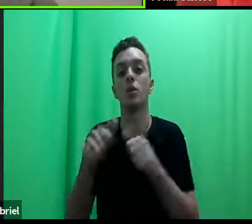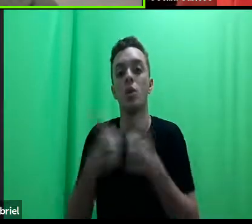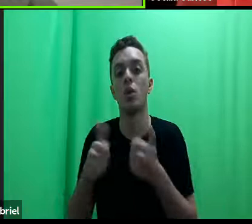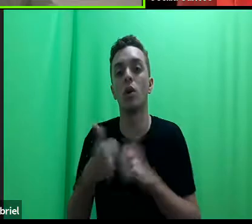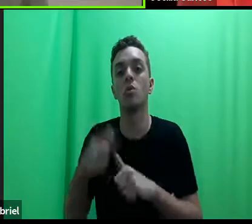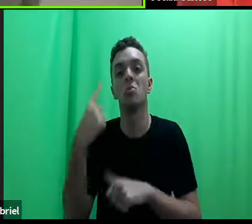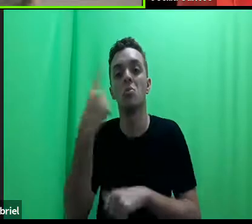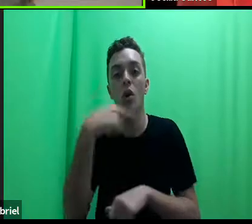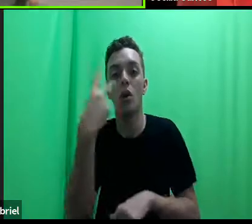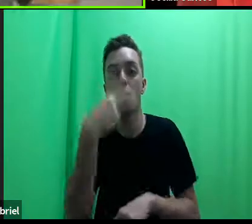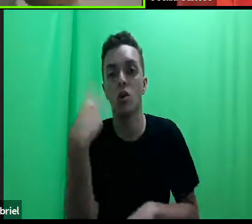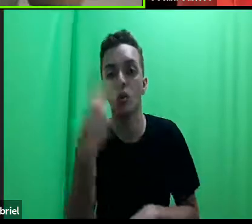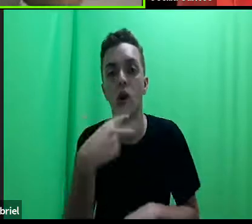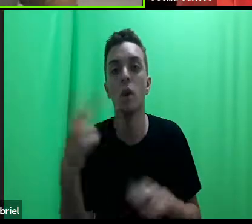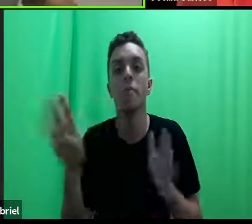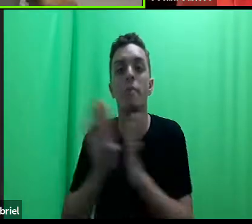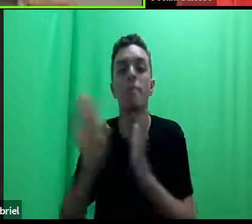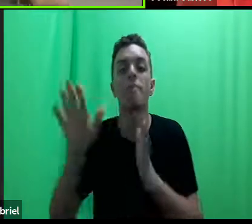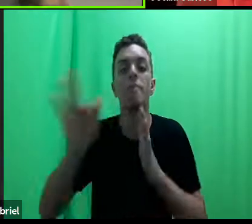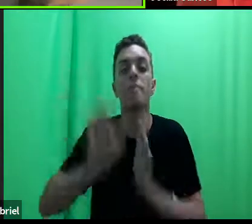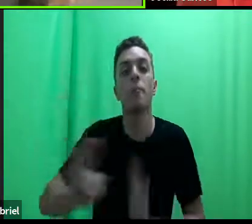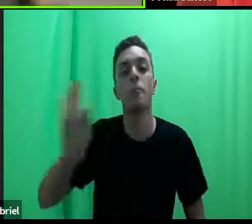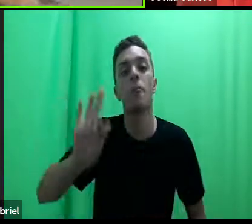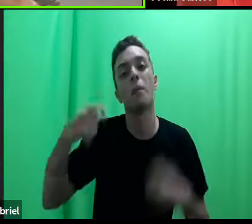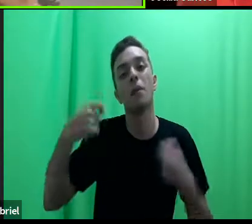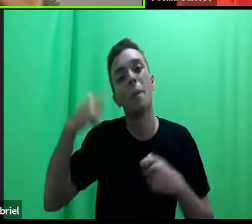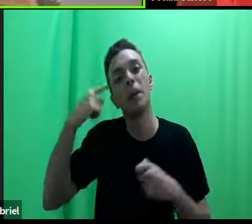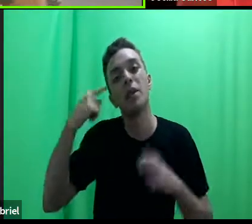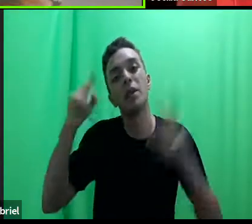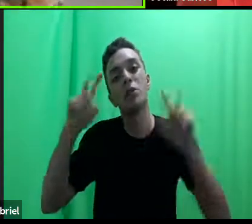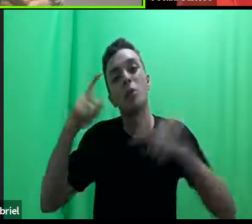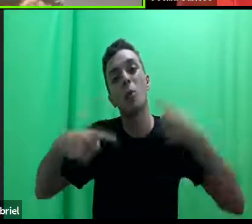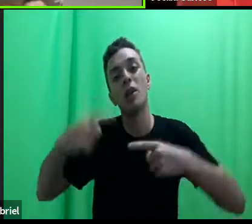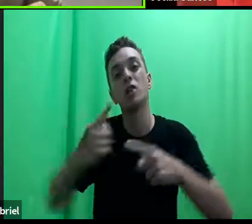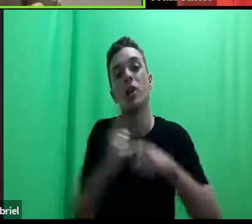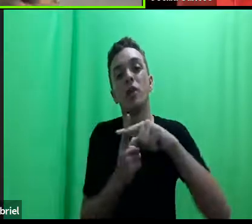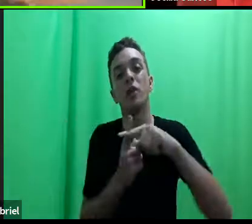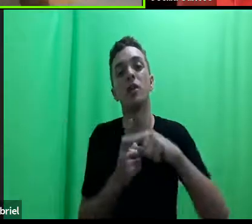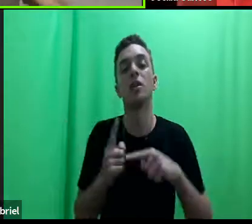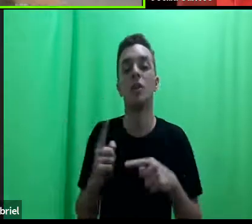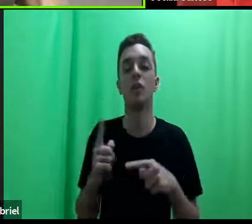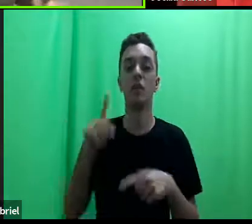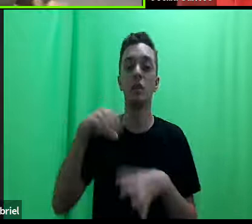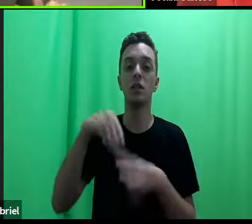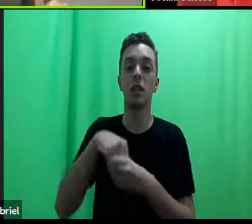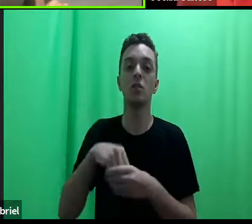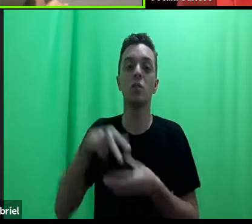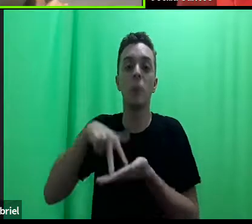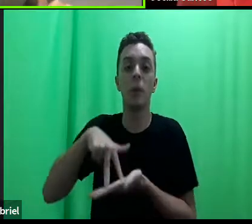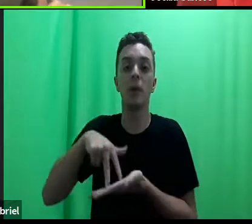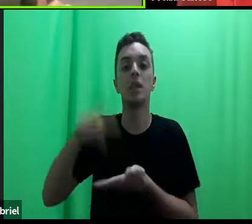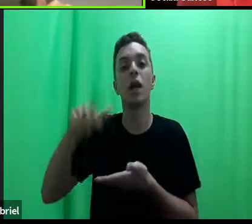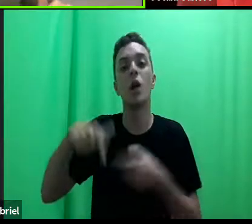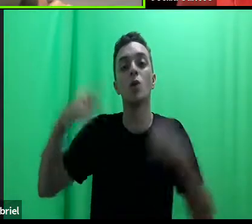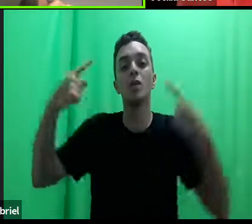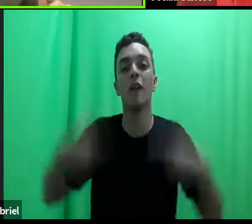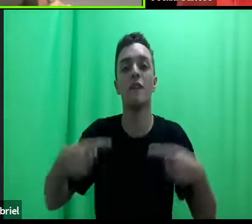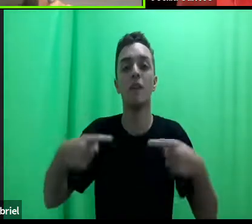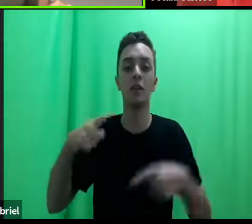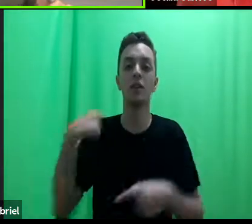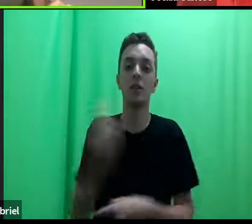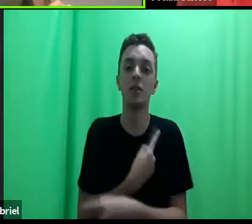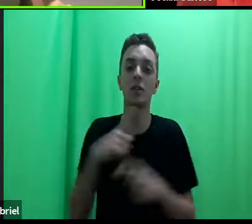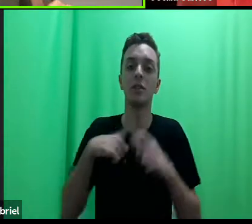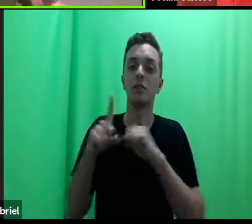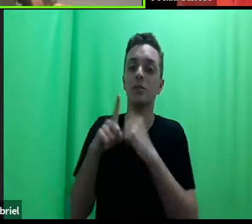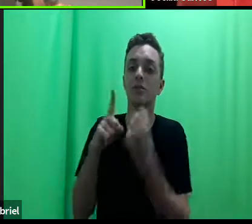para chegar na faculdade? Então, acho que pensar um pouco políticas afirmativas e permanência seria um desafio que a Josinete está colocando